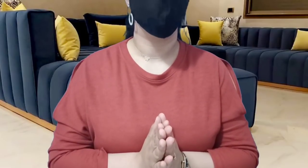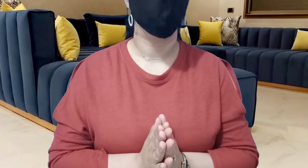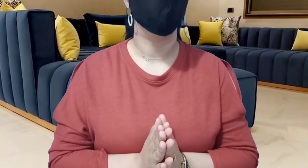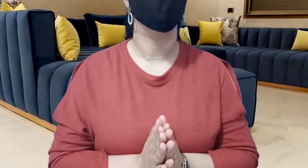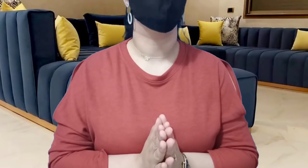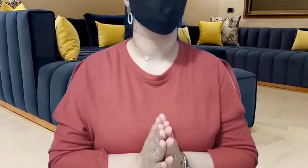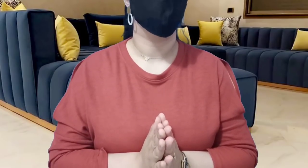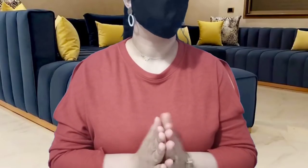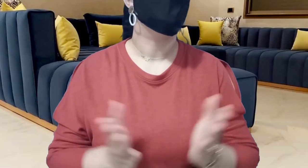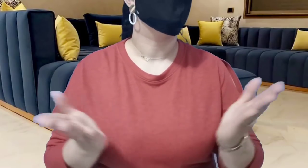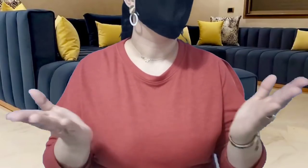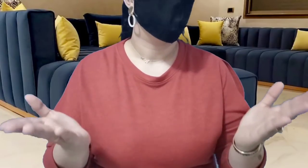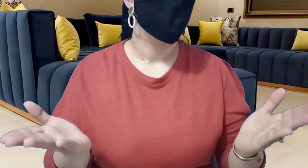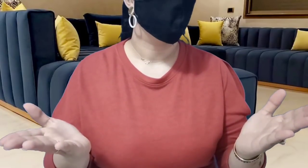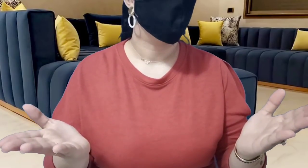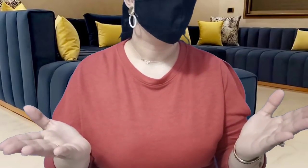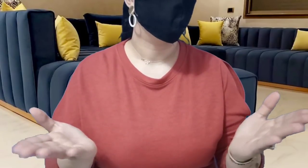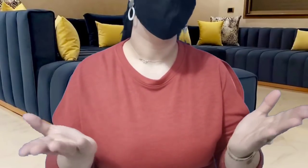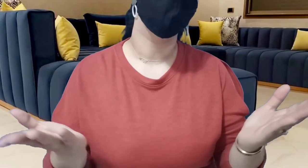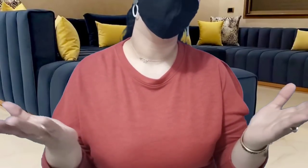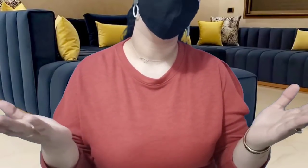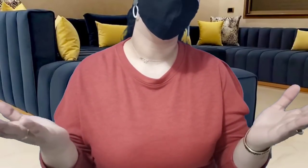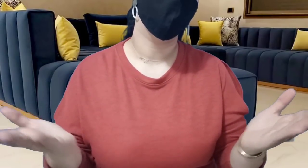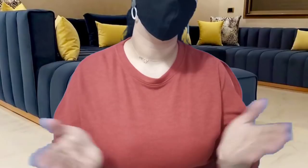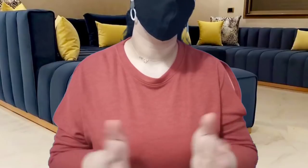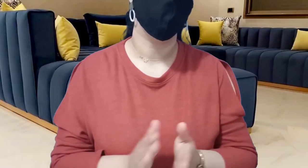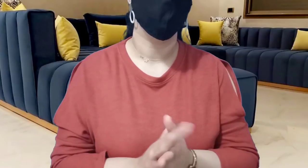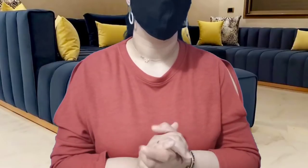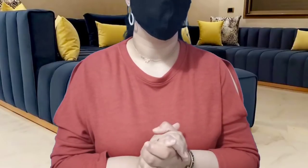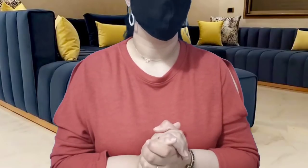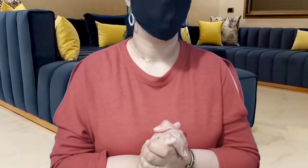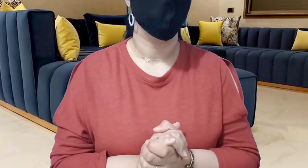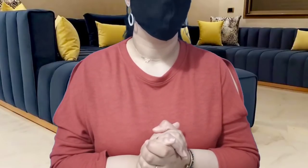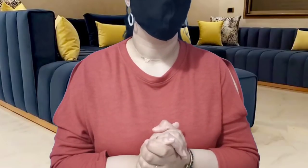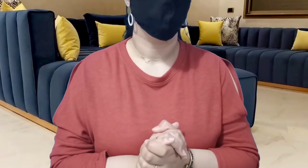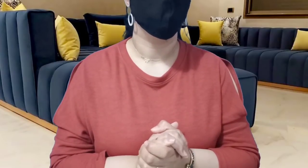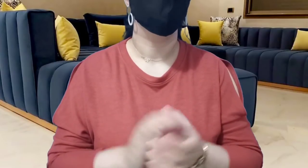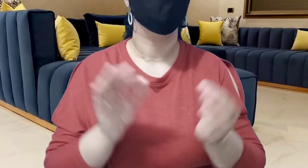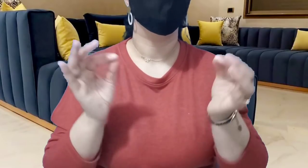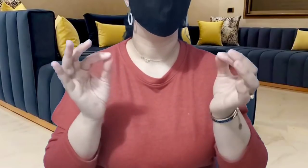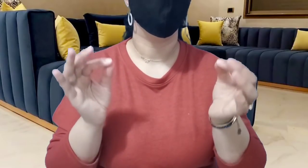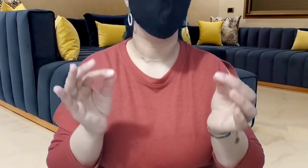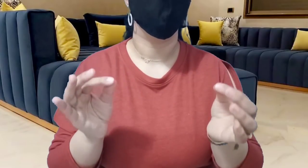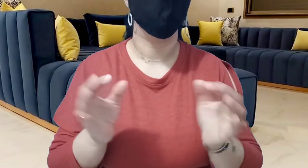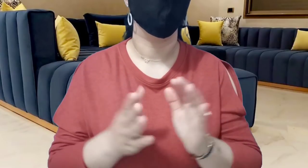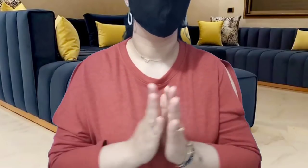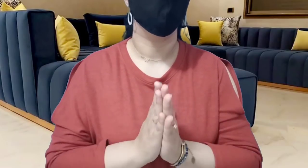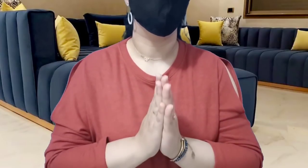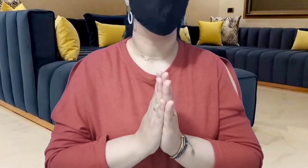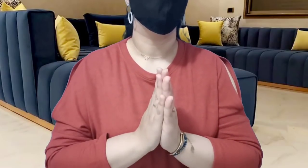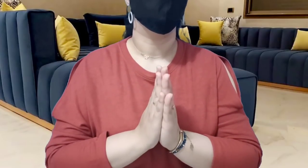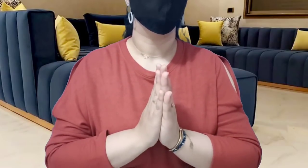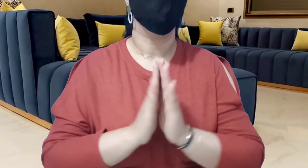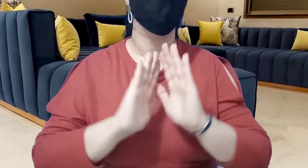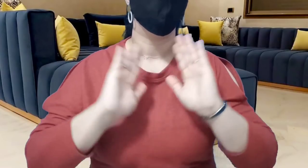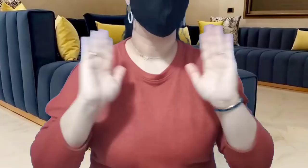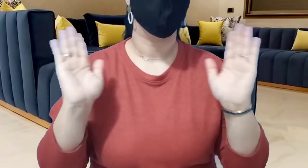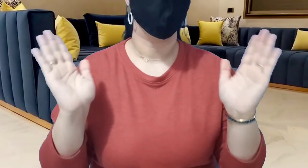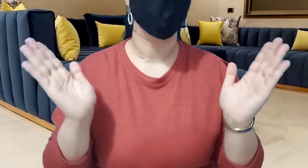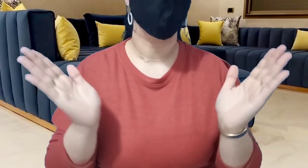كنتم داخل وخارج أرض الوطن نتمنى أنكم تكونوا بخير وعلى خير إخواني أخواتي فكن بغين نرحب الناس